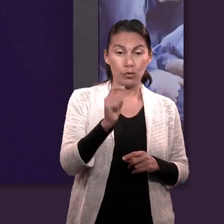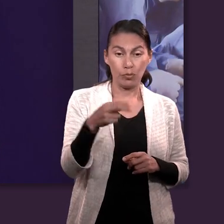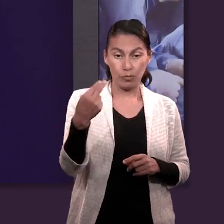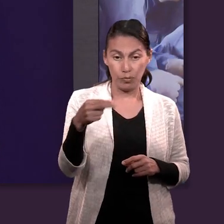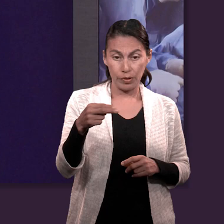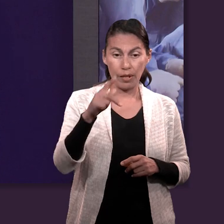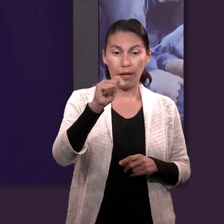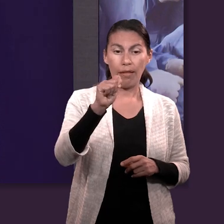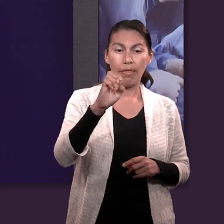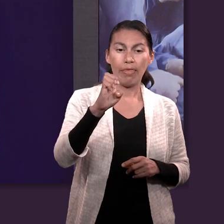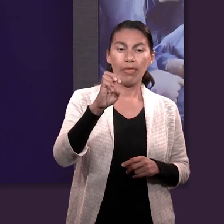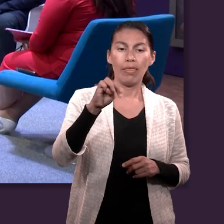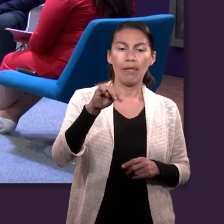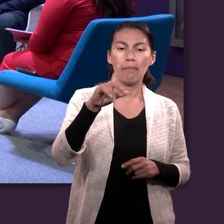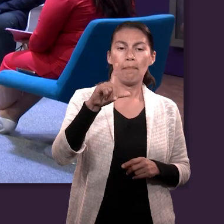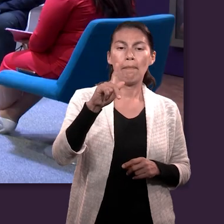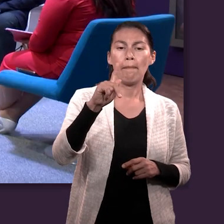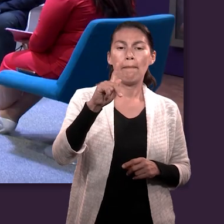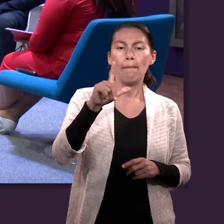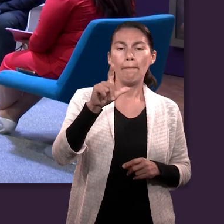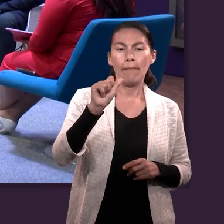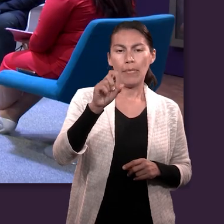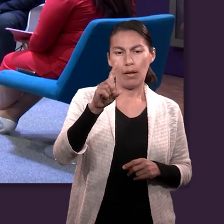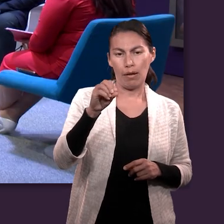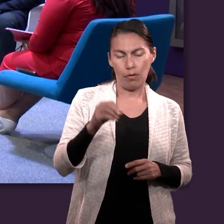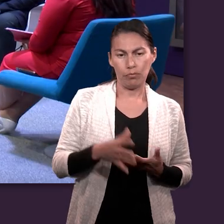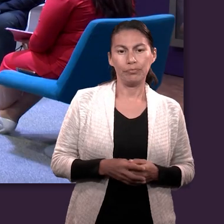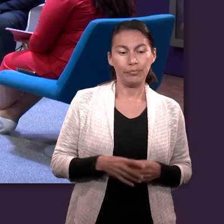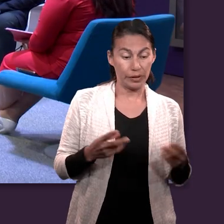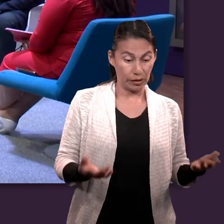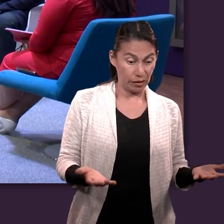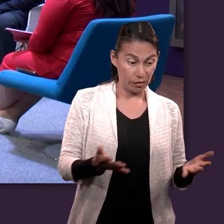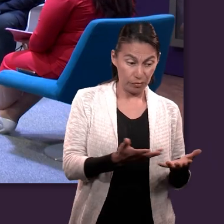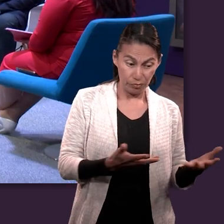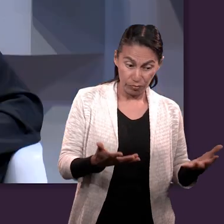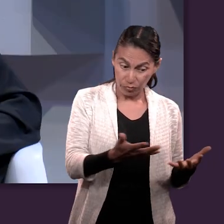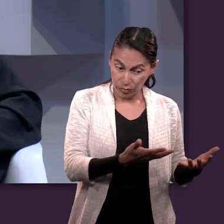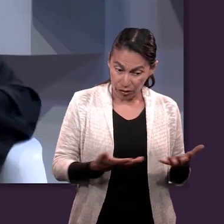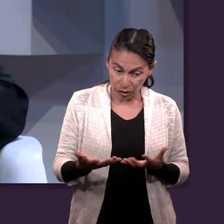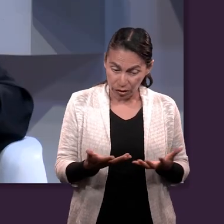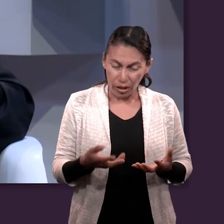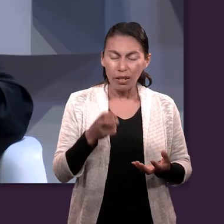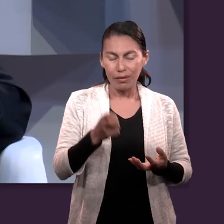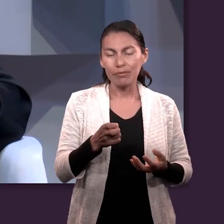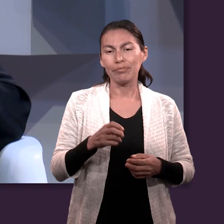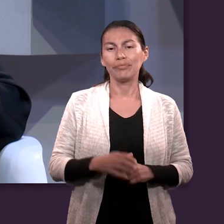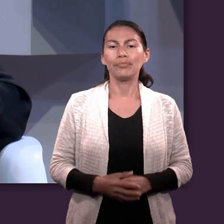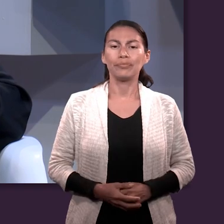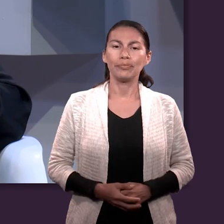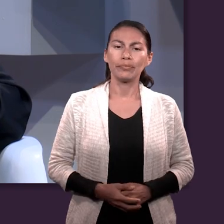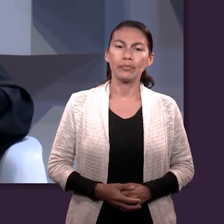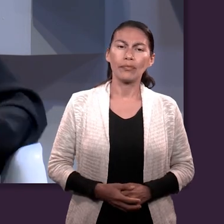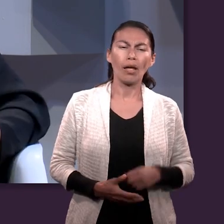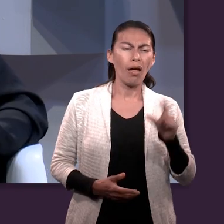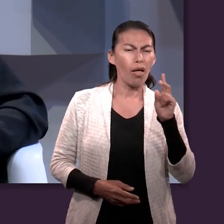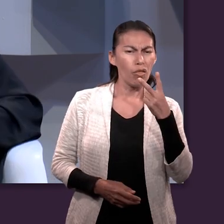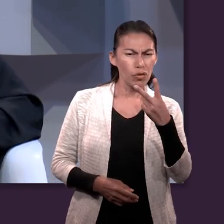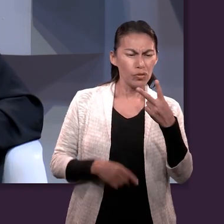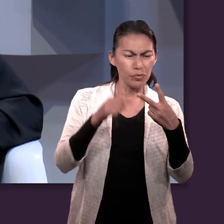Entonces queda fortalecido a través del proceso. Ok, muchas gracias. Si nosotros vemos estas dos palabras, nos damos cuenta